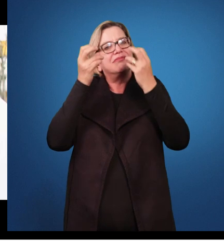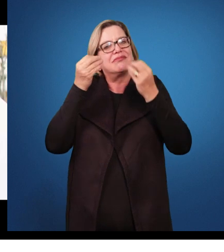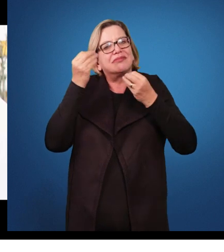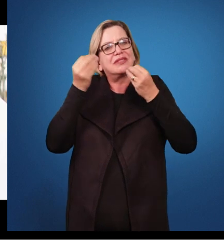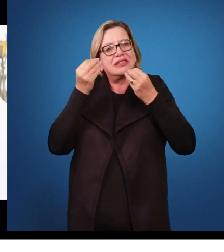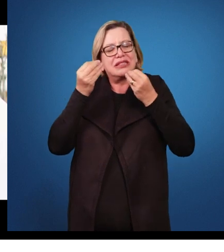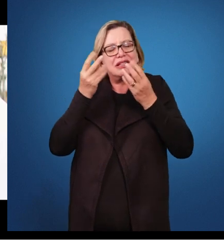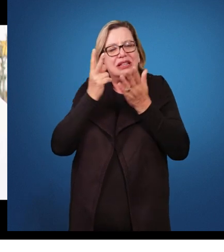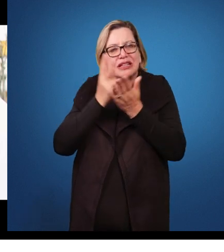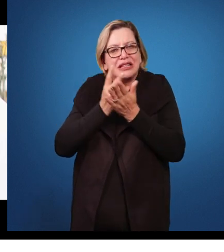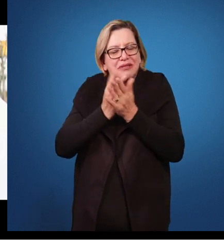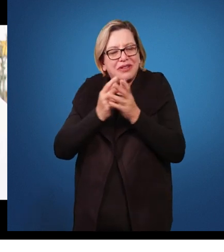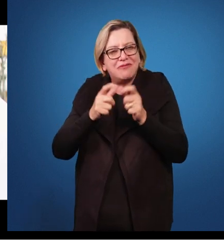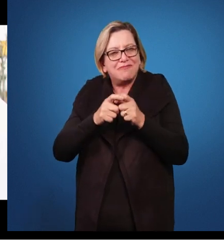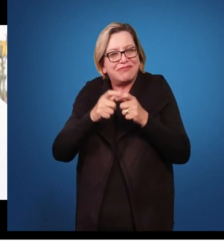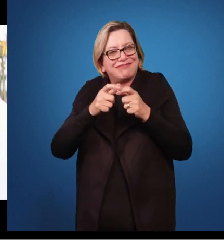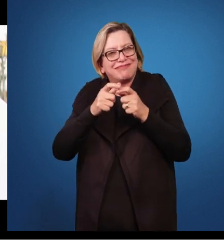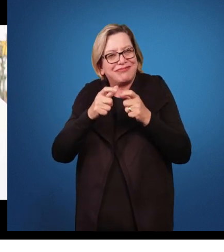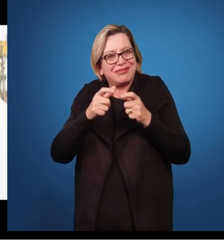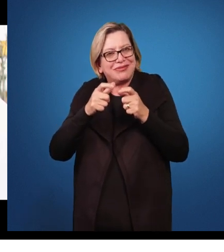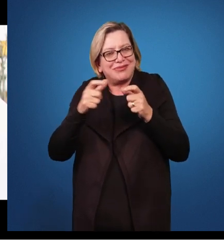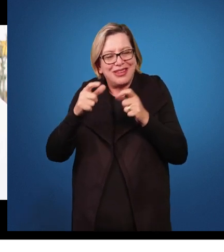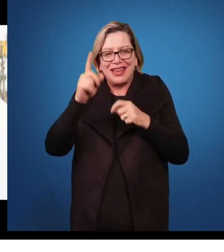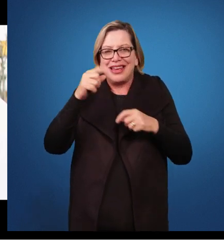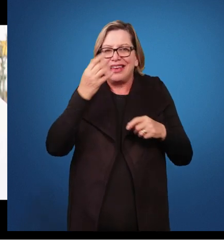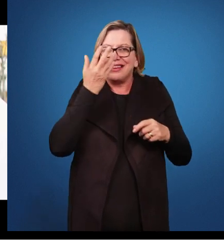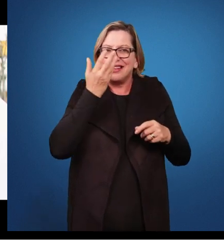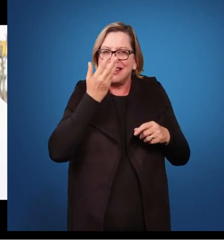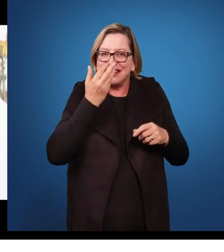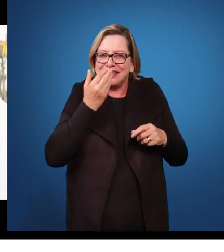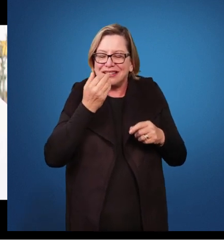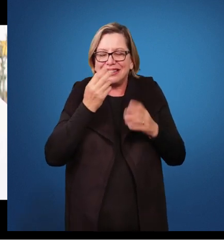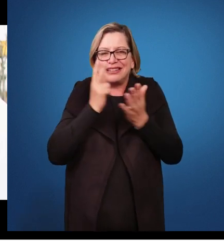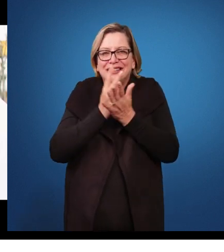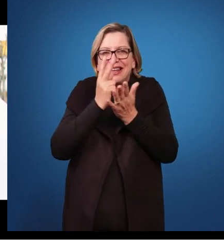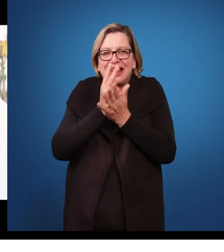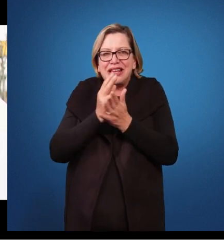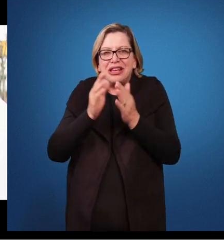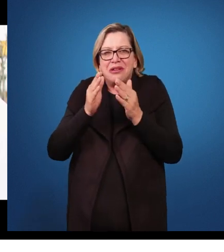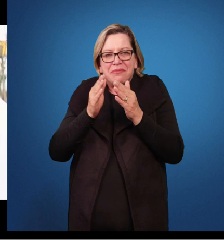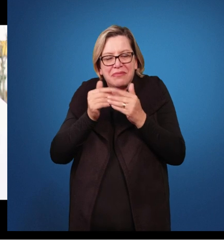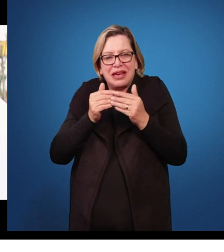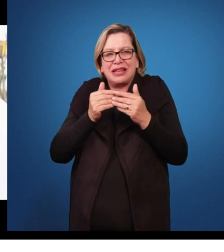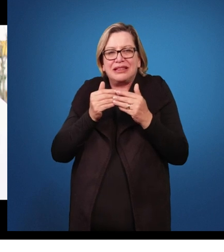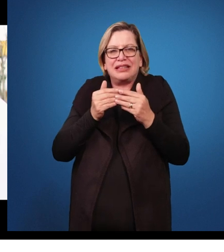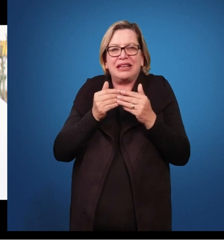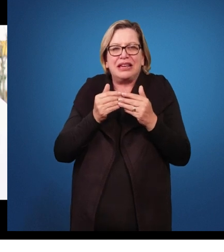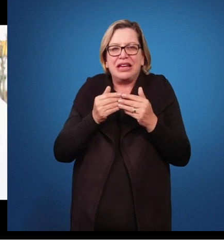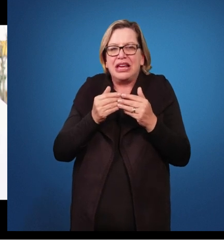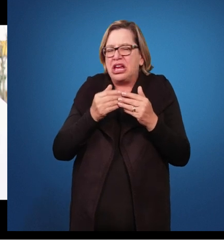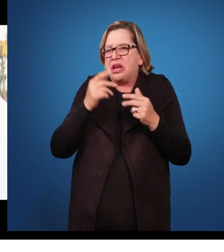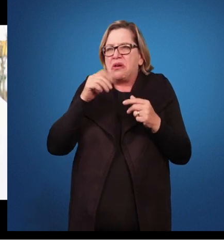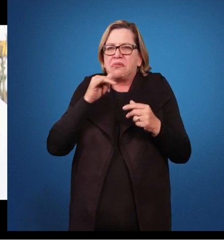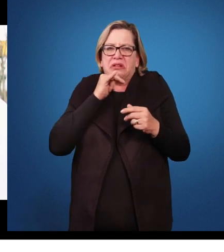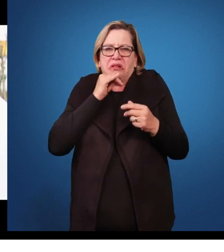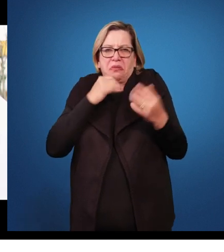tendendo a aumentar. Então, é aquela criança que me pede um instrumento musical, mas ela não quer um de brinquedo. Ela quer um de verdade,